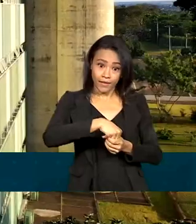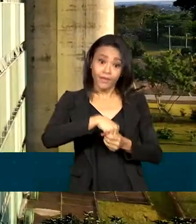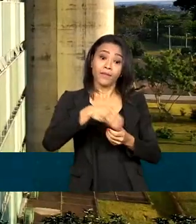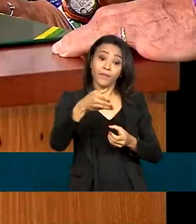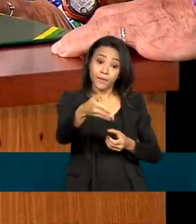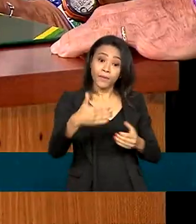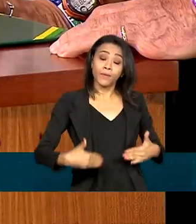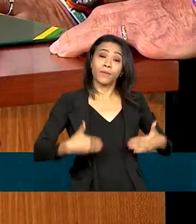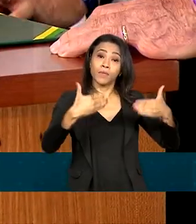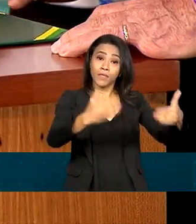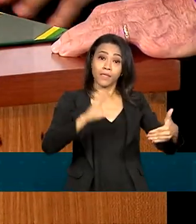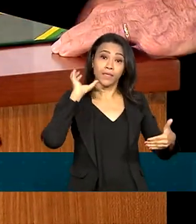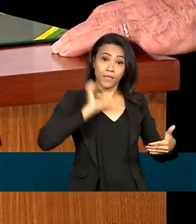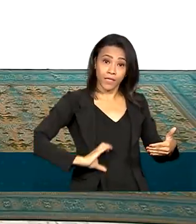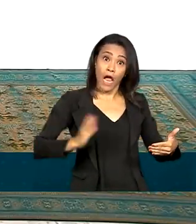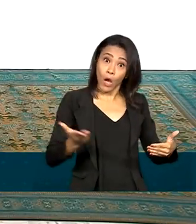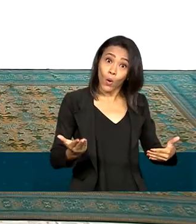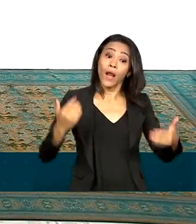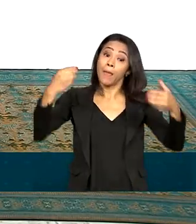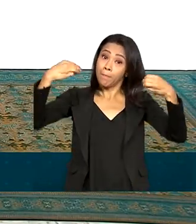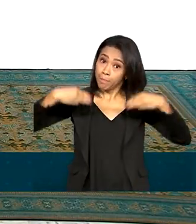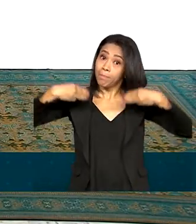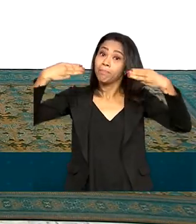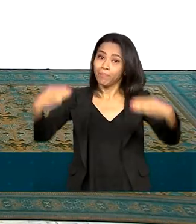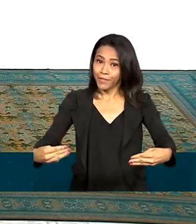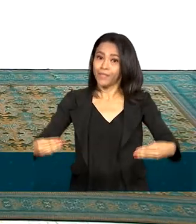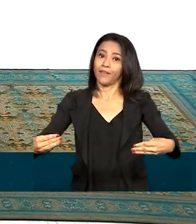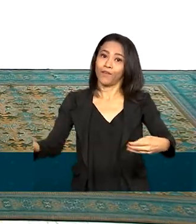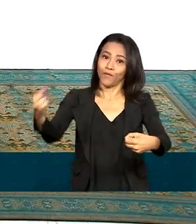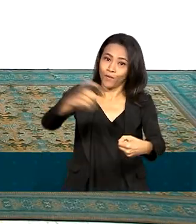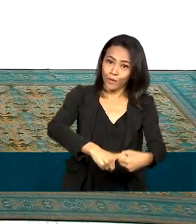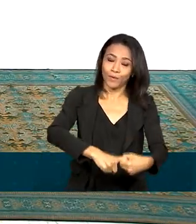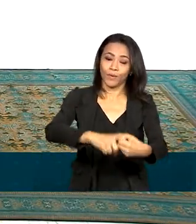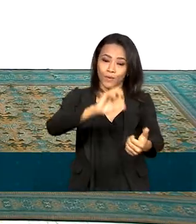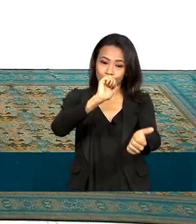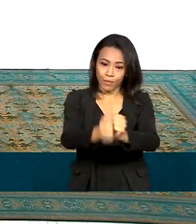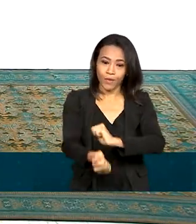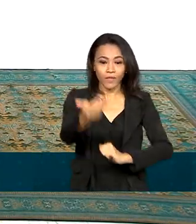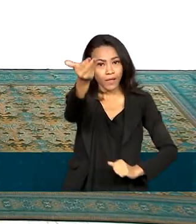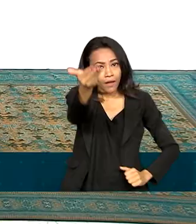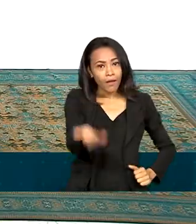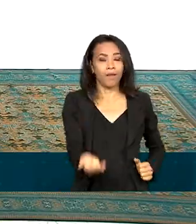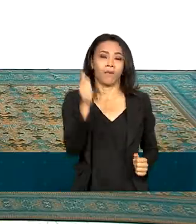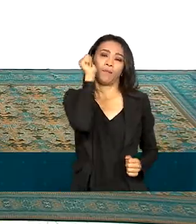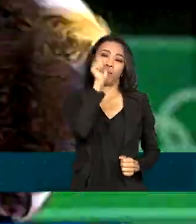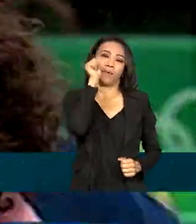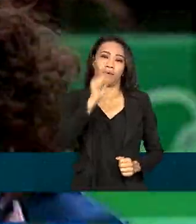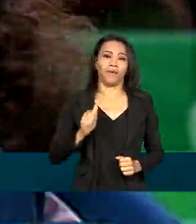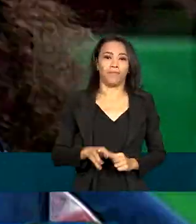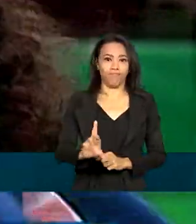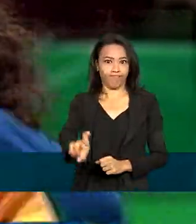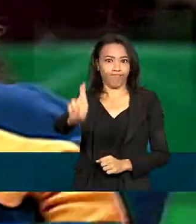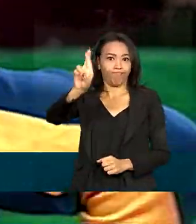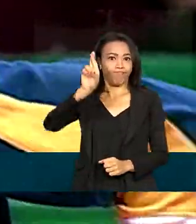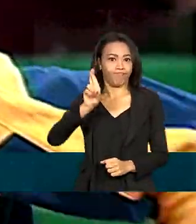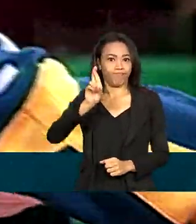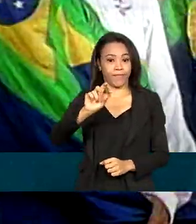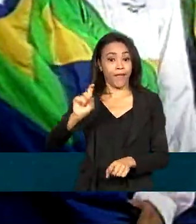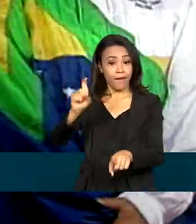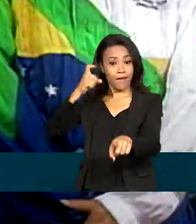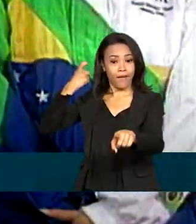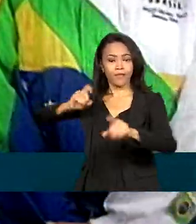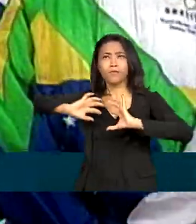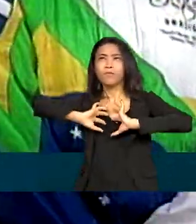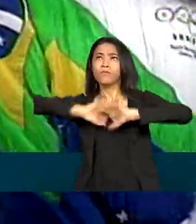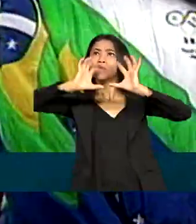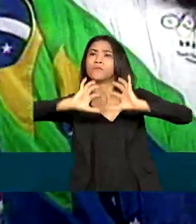cidadania, voltou a ser ministério e pela primeira vez com uma mulher no comando. A ex-jogadora de vôlei